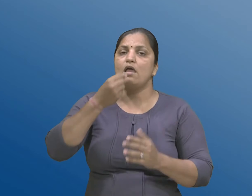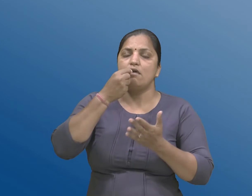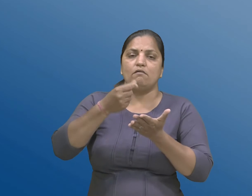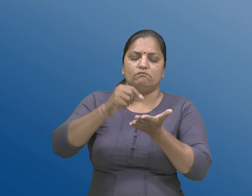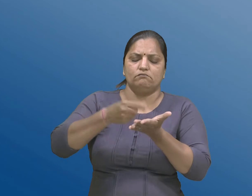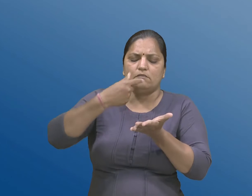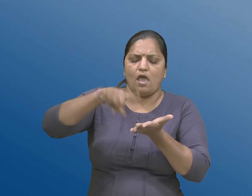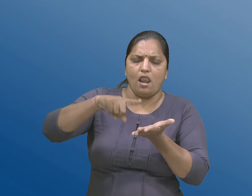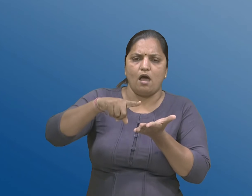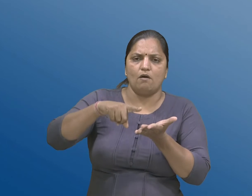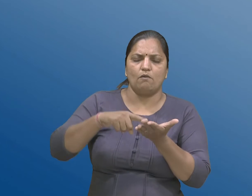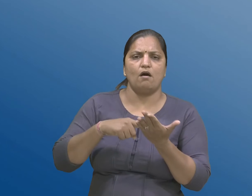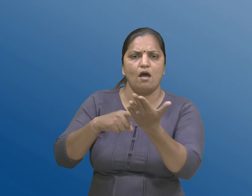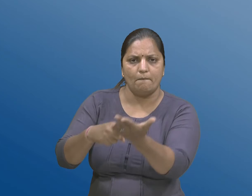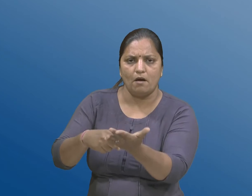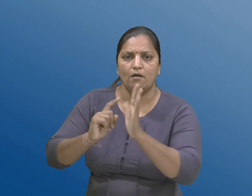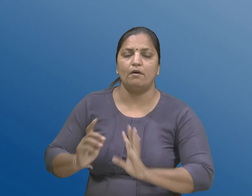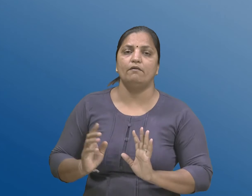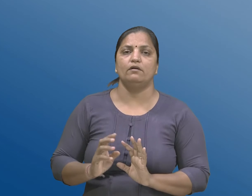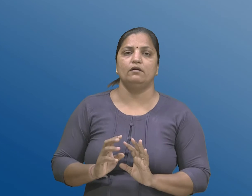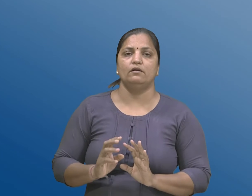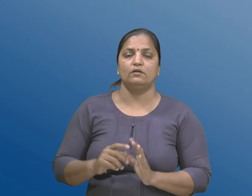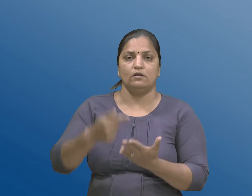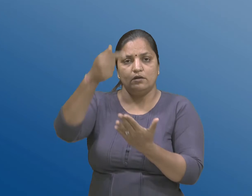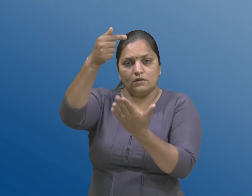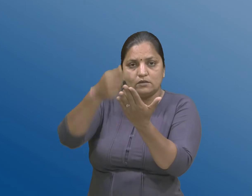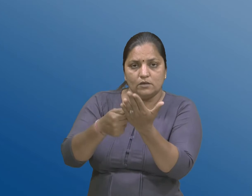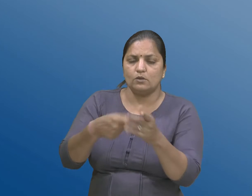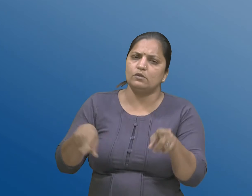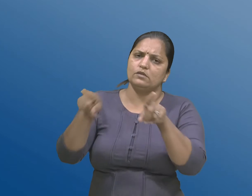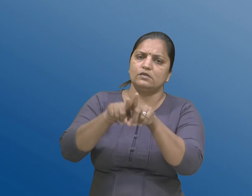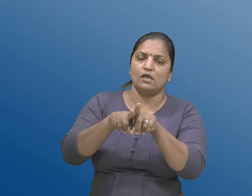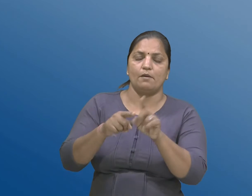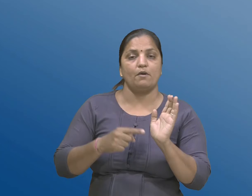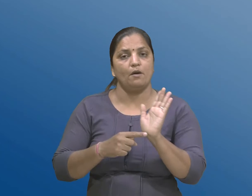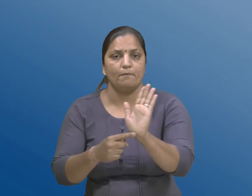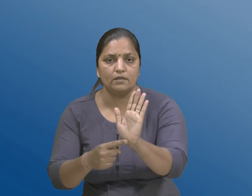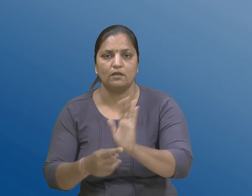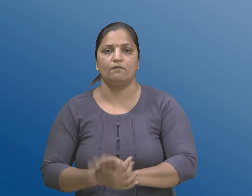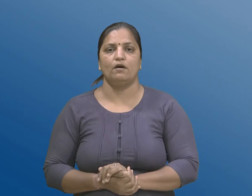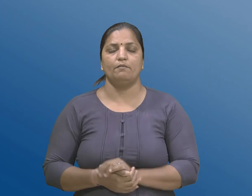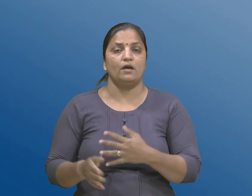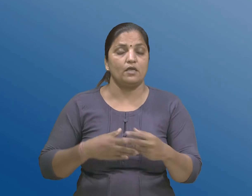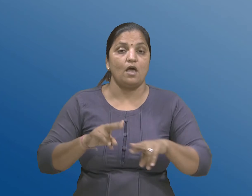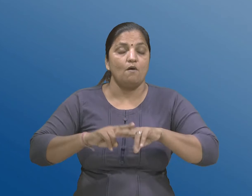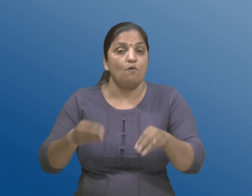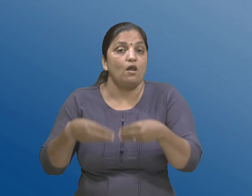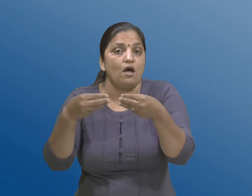तेहेठ्र आब्पामा आवेल निरदेशो अनुसार रजु करवामा के पूरी पाळवा अथ्वा